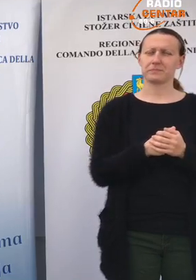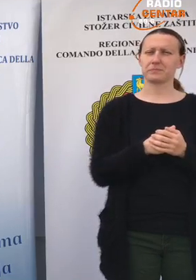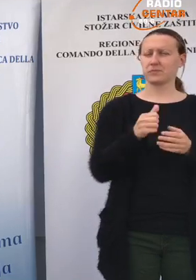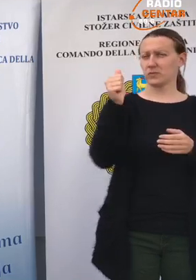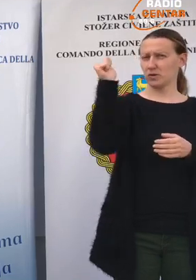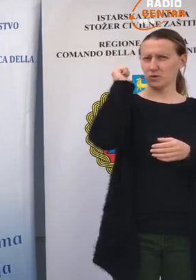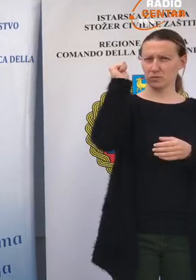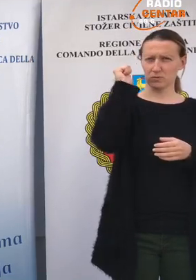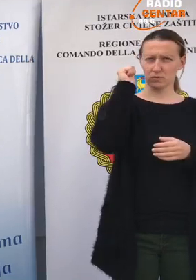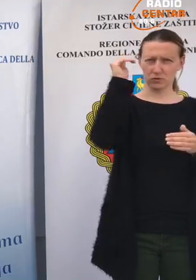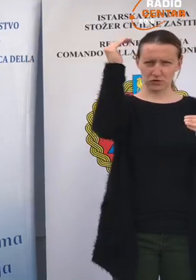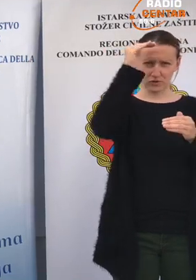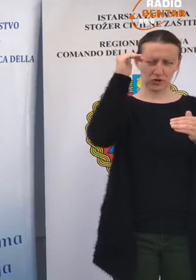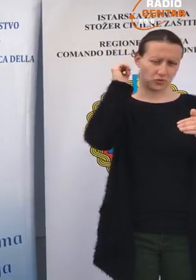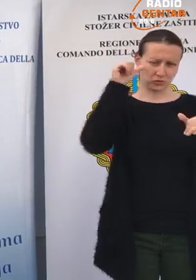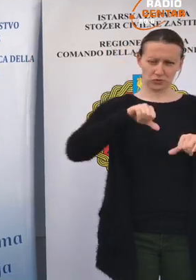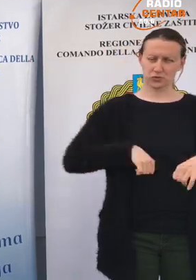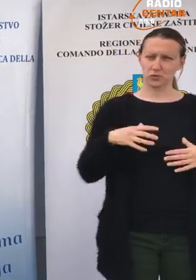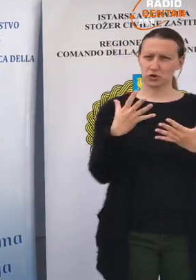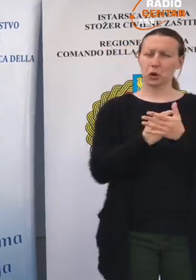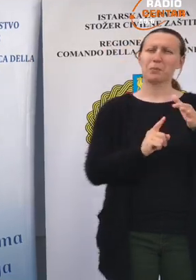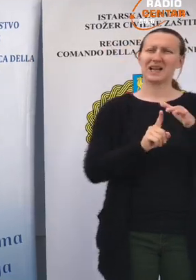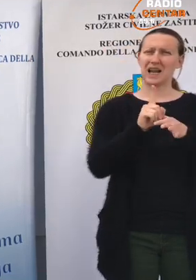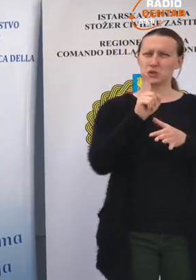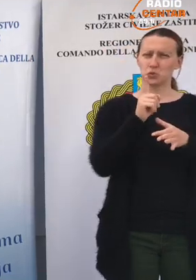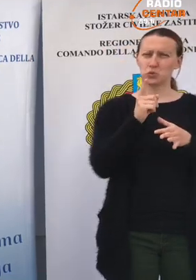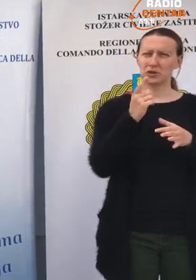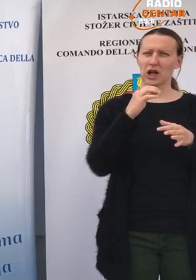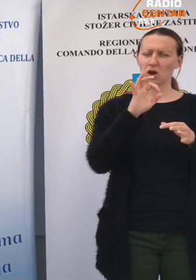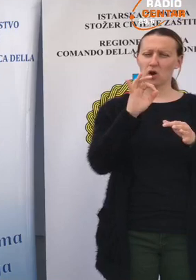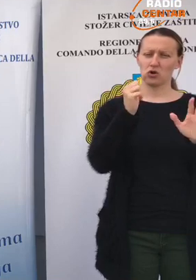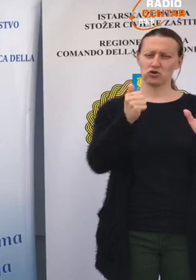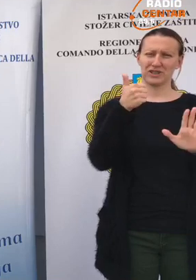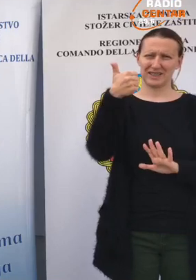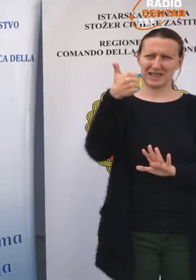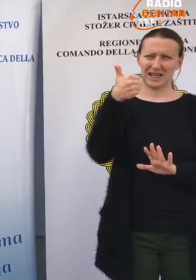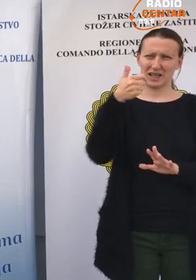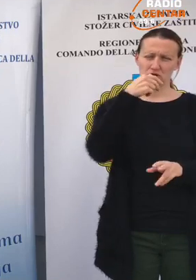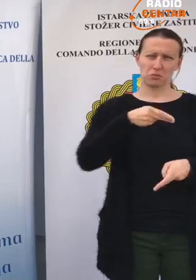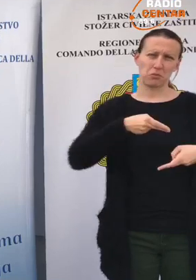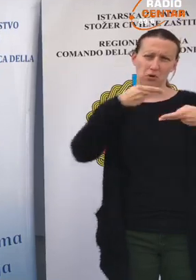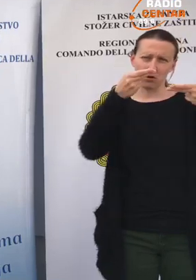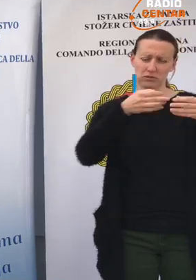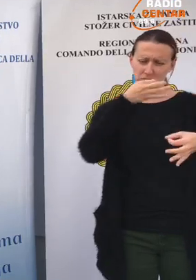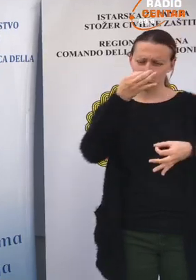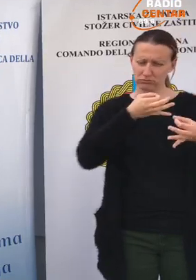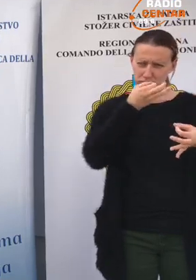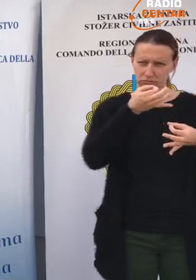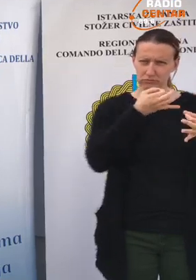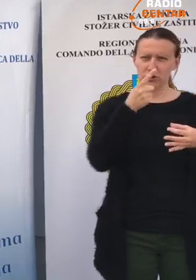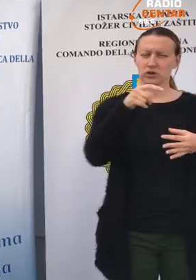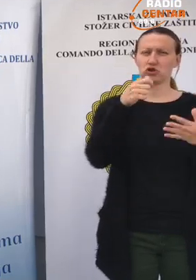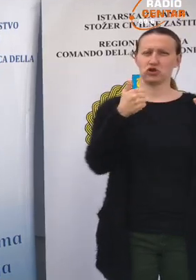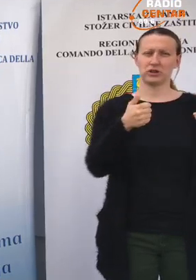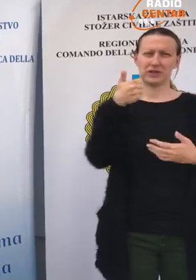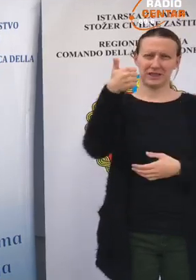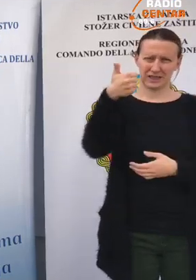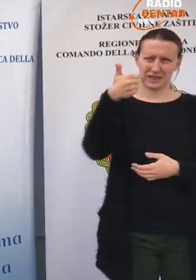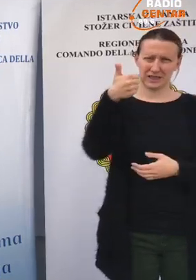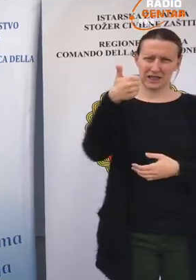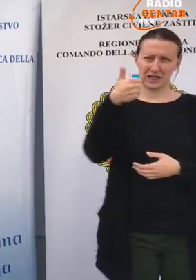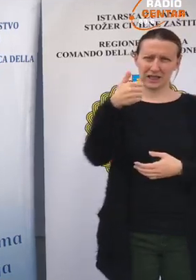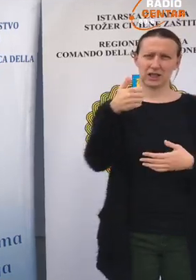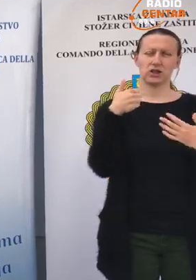Tijekom jučerašnjeg večera i jutra dobili smo rezultate o 61 uzorku koji je jučer obrađen, od tog 61,